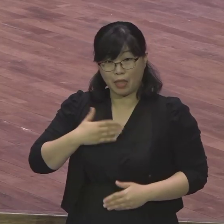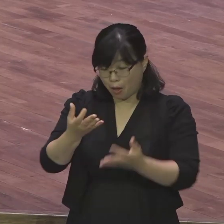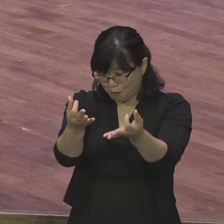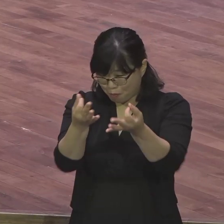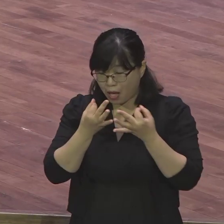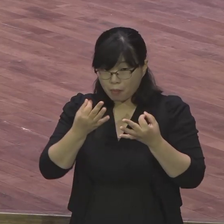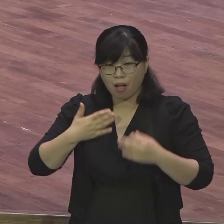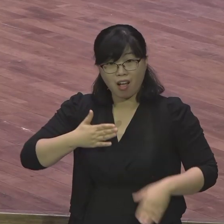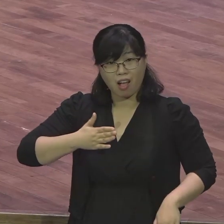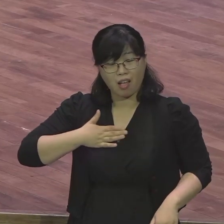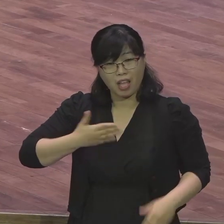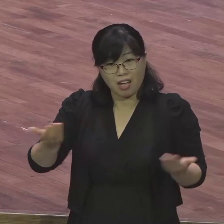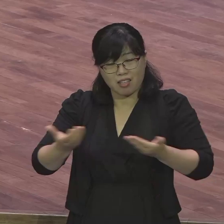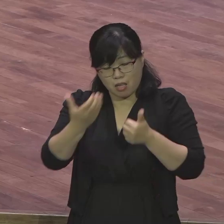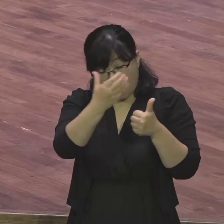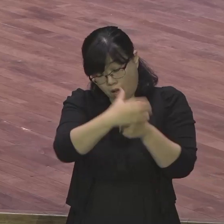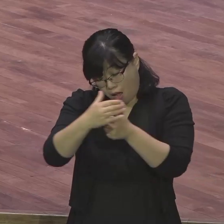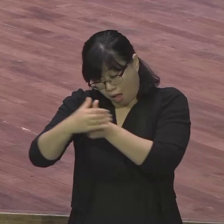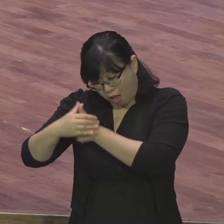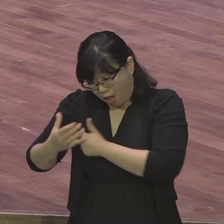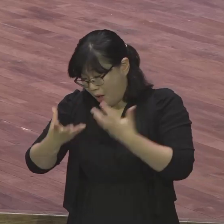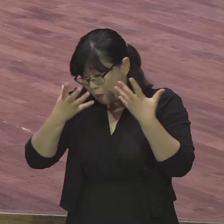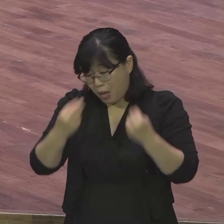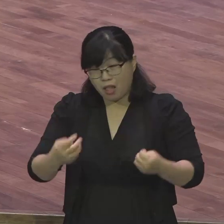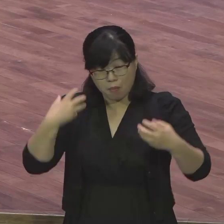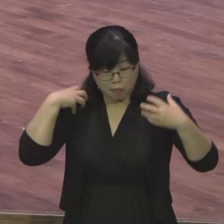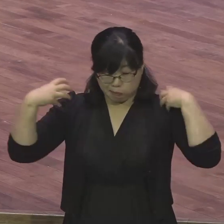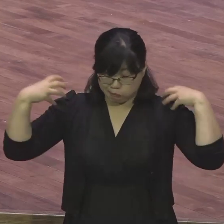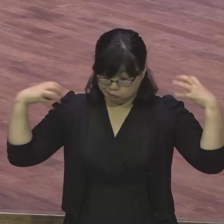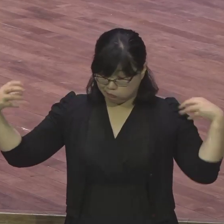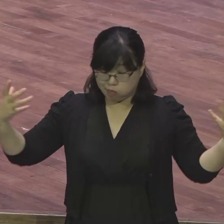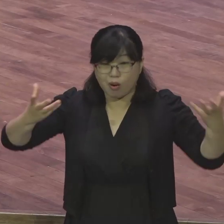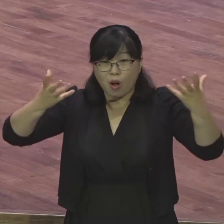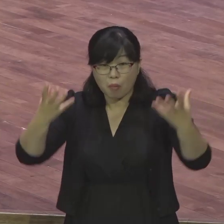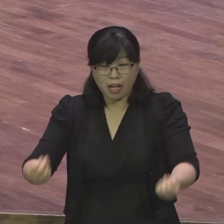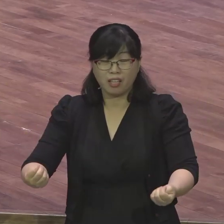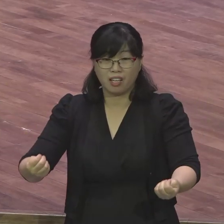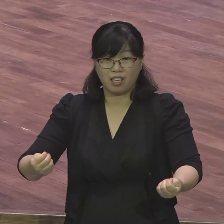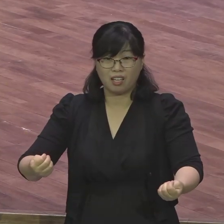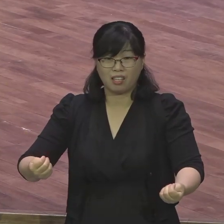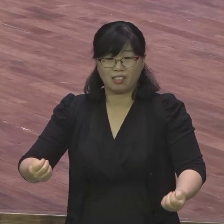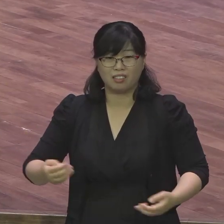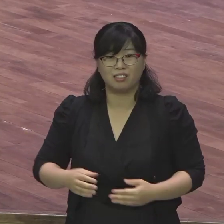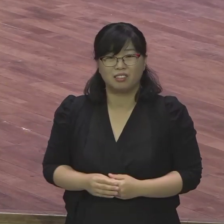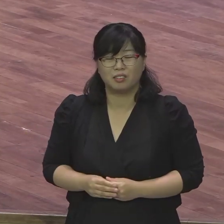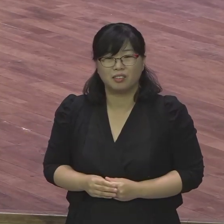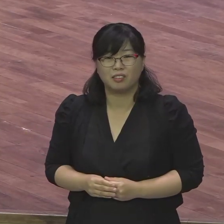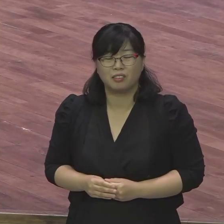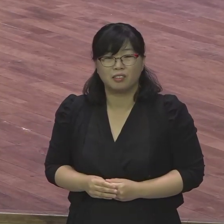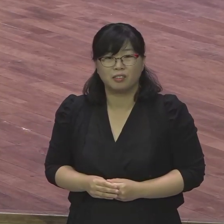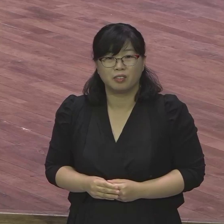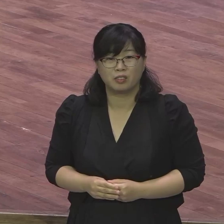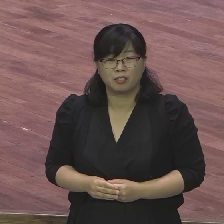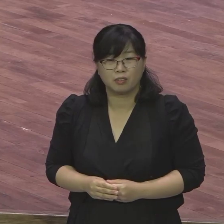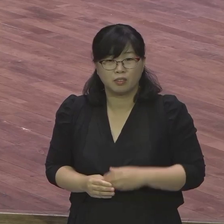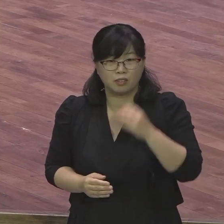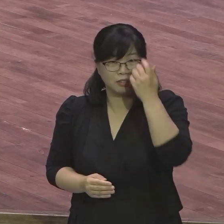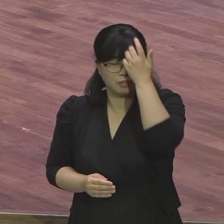시켜가지고 뭐 무슨 제일 전국 전세계의 목사들 관리 하려고 현장 관리하는 전도회표장 뭐